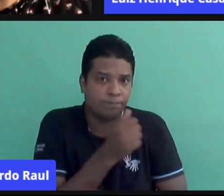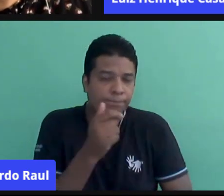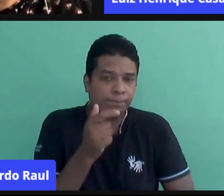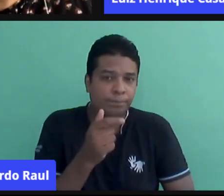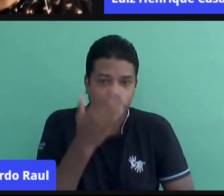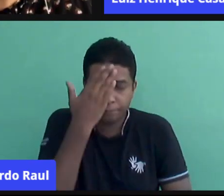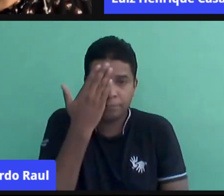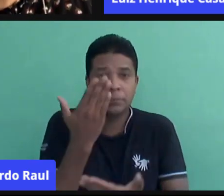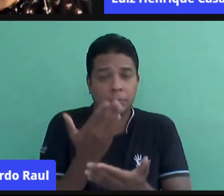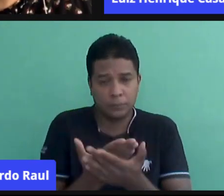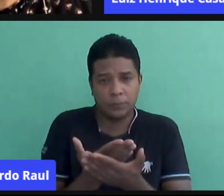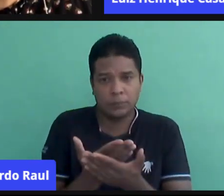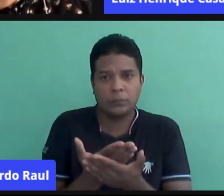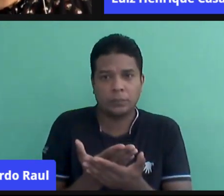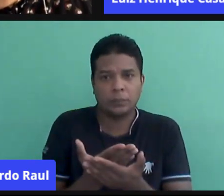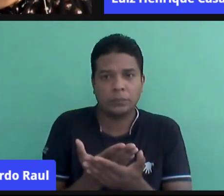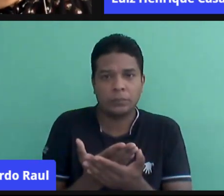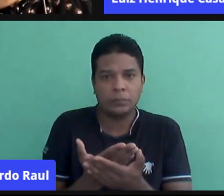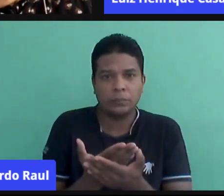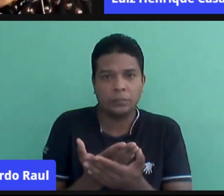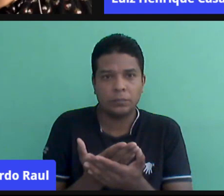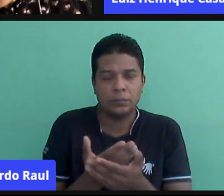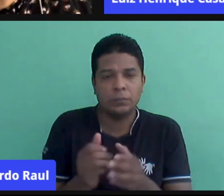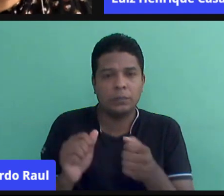que a gente acredite que a gente possa